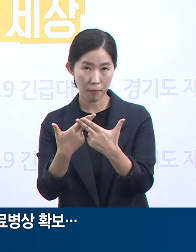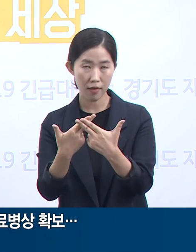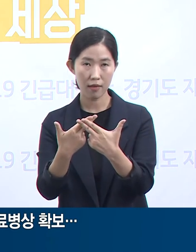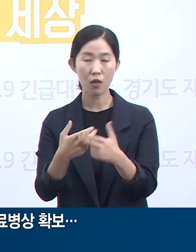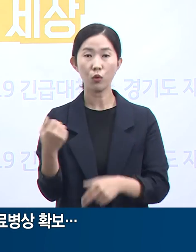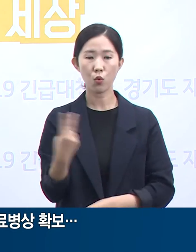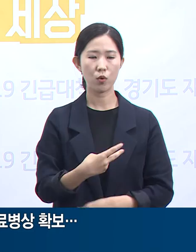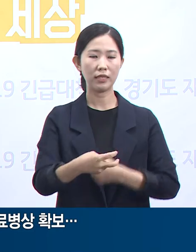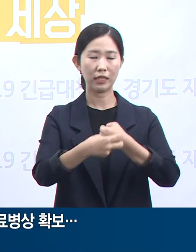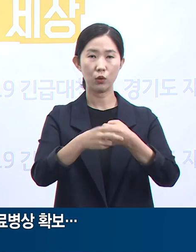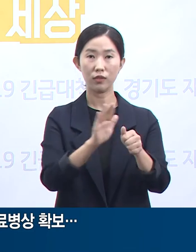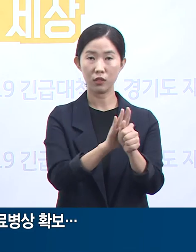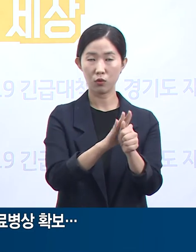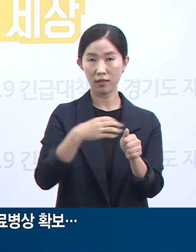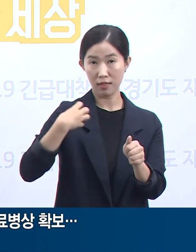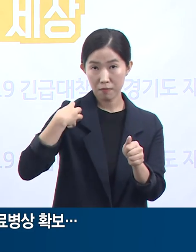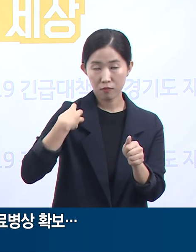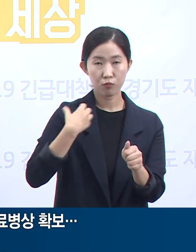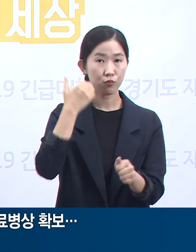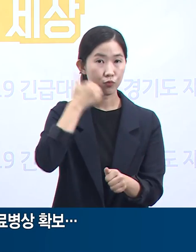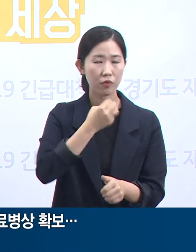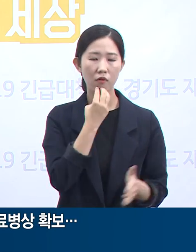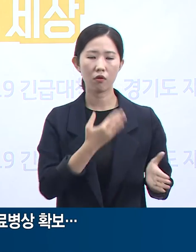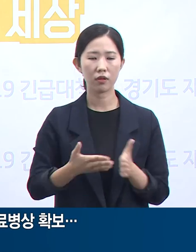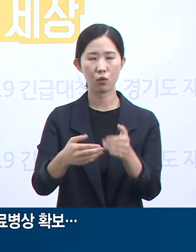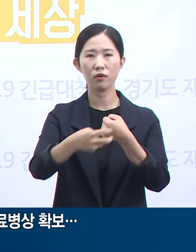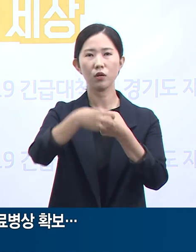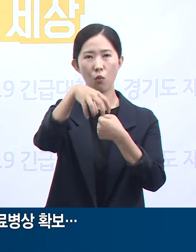맡아주신 경기도의료원에 깊이 감사드립니다.